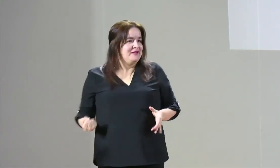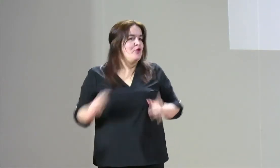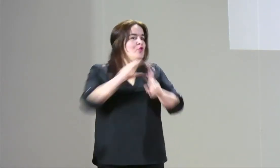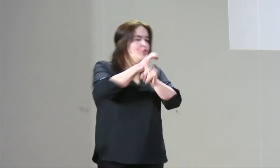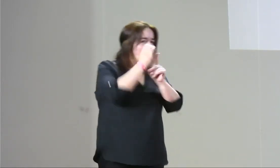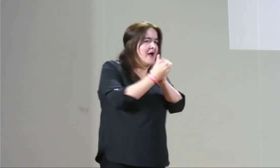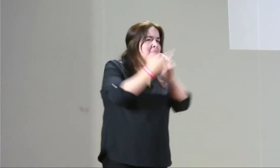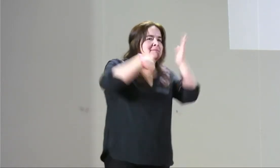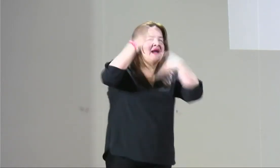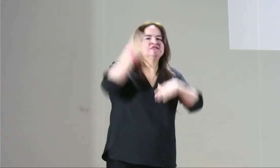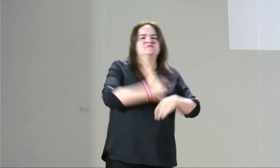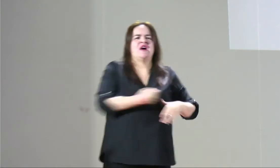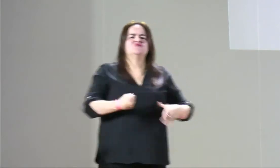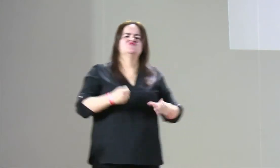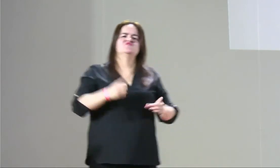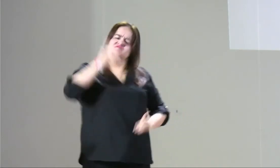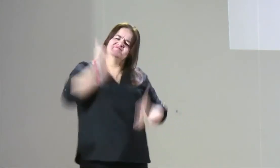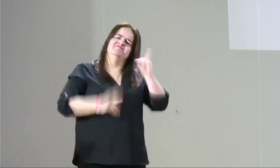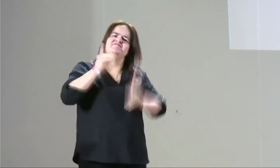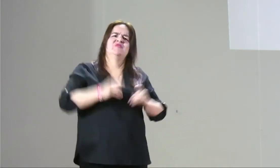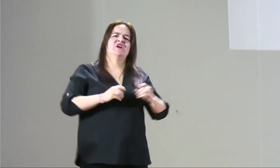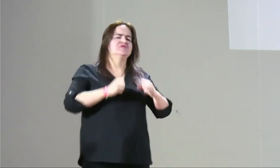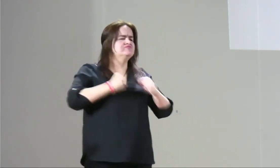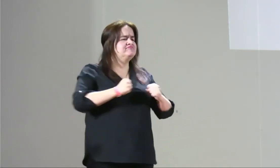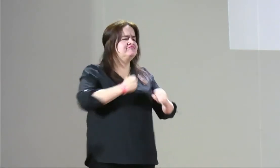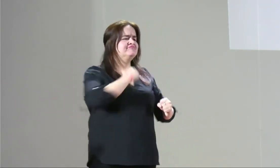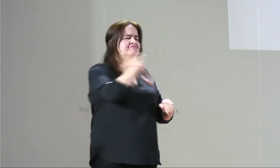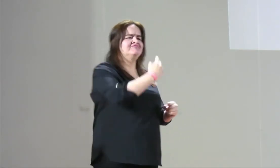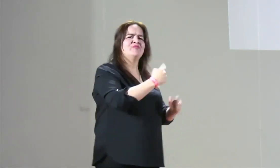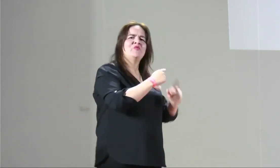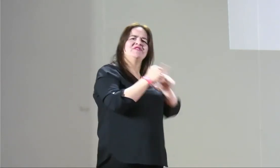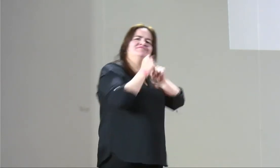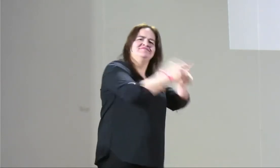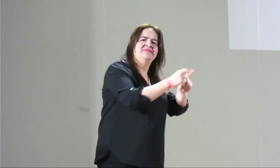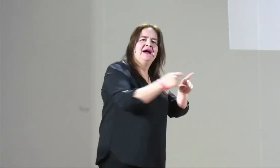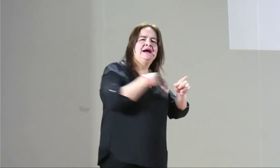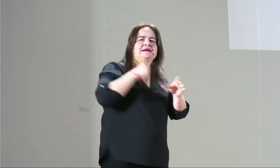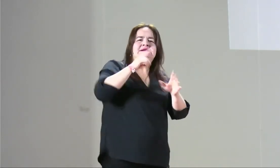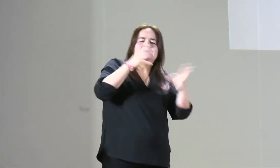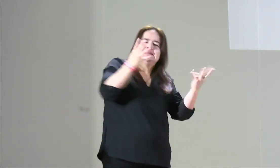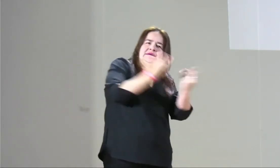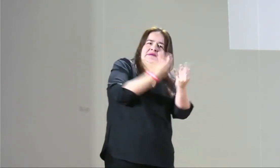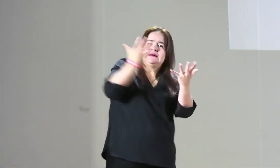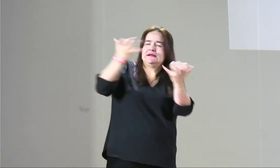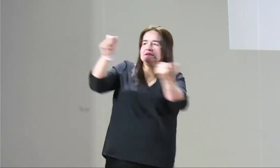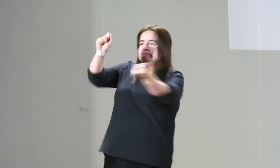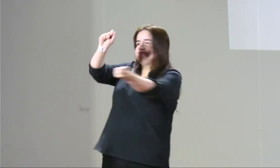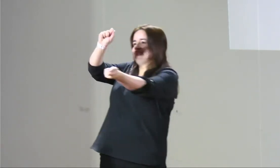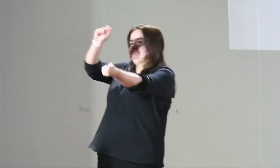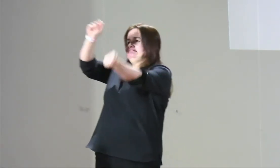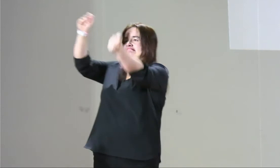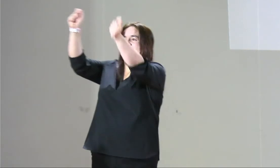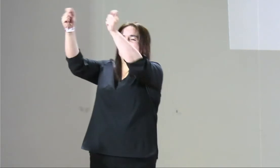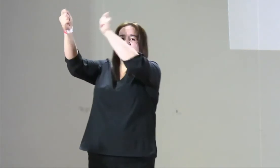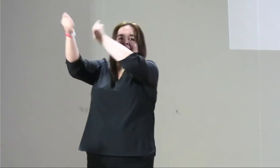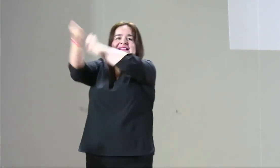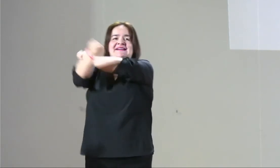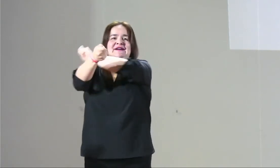Y es algo cultural, es el tema del machismo, es culturalmente. Nosotros somos un país machista, entonces es cuando utilizamos